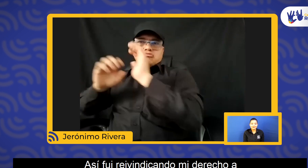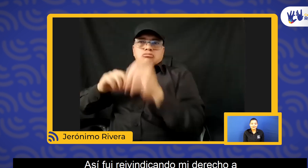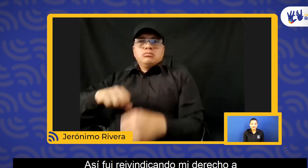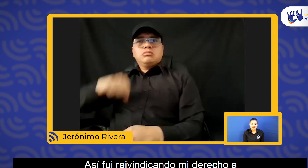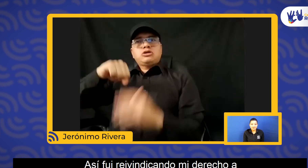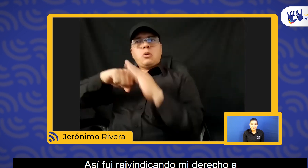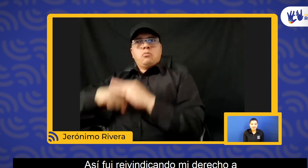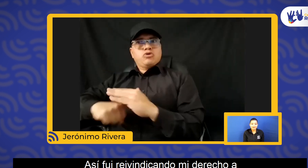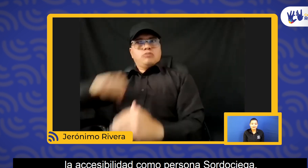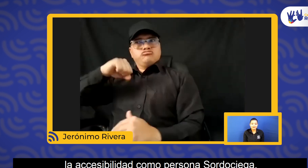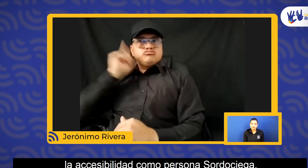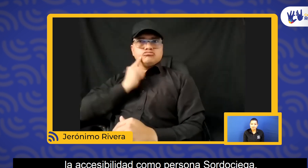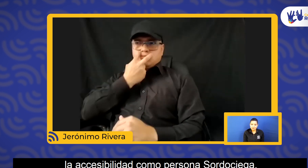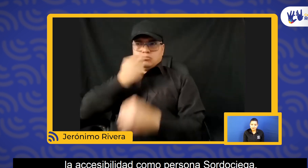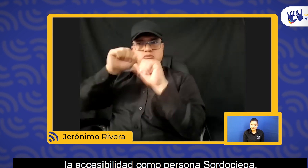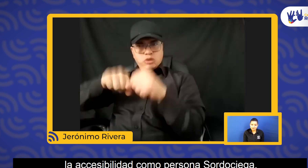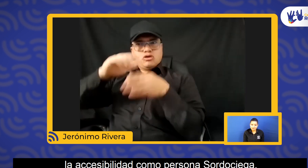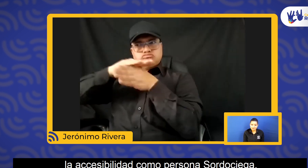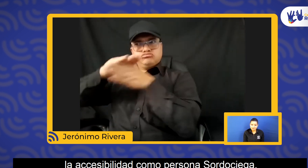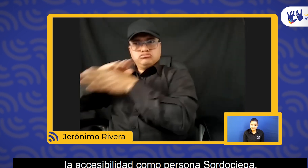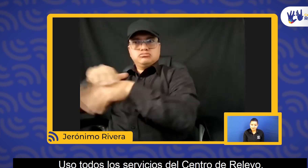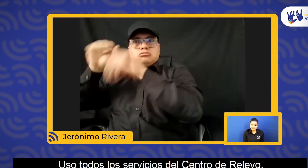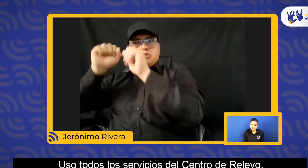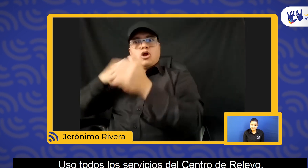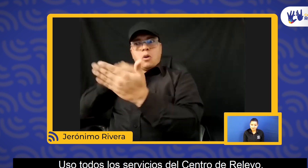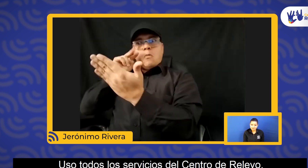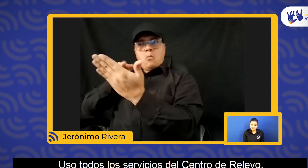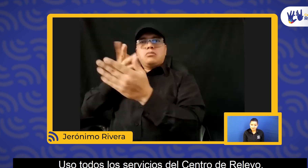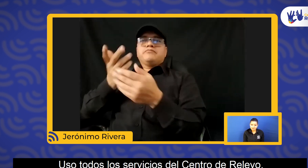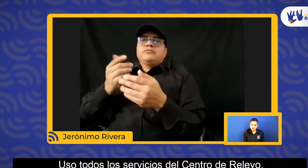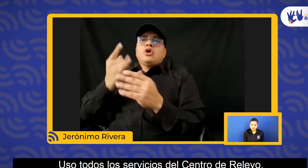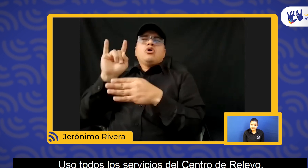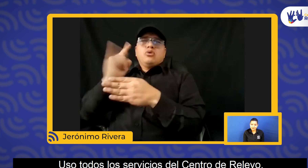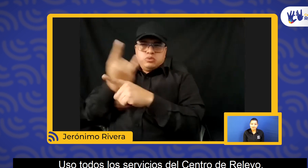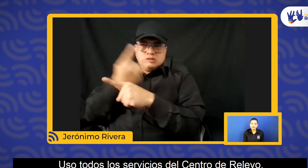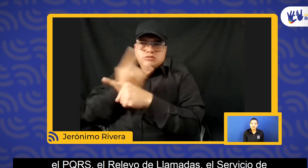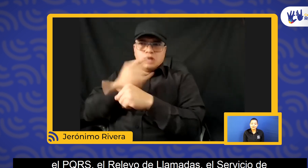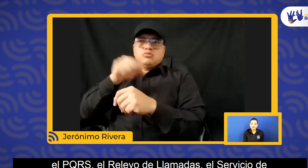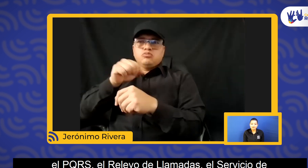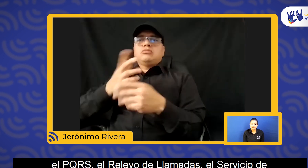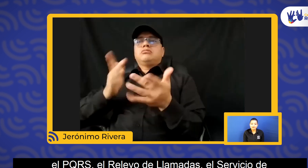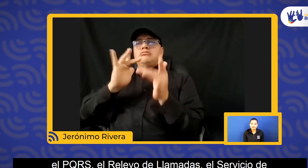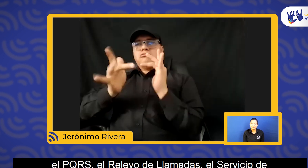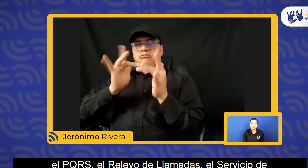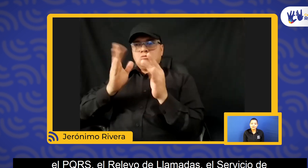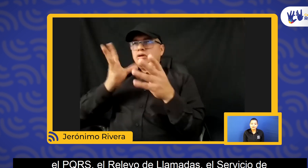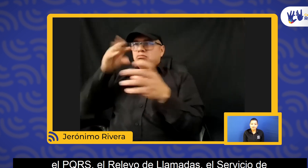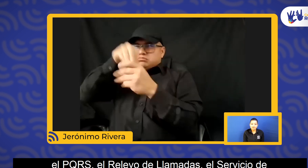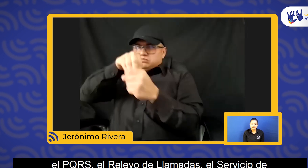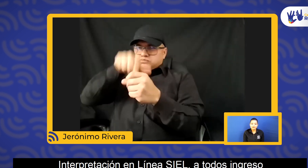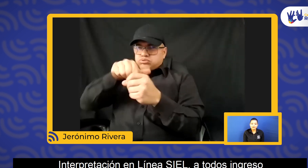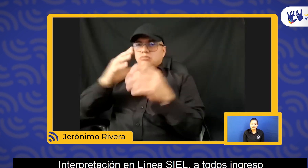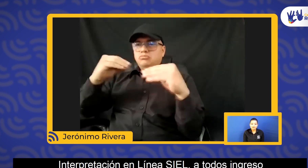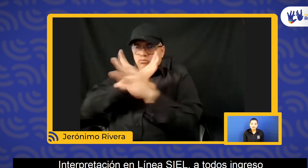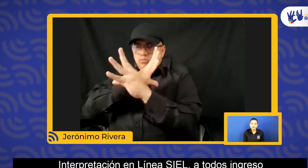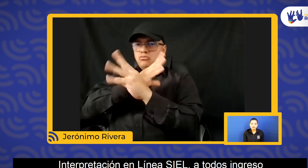fui reivindicando mi derecho a la accesibilidad como persona sordociega. Uso todos los servicios del centro de relevo, el PQRS, el relevo de llamadas,